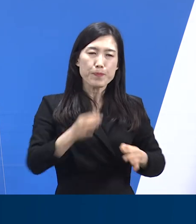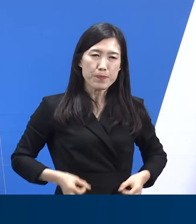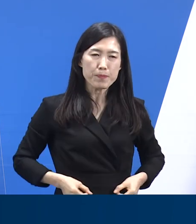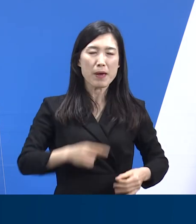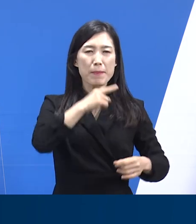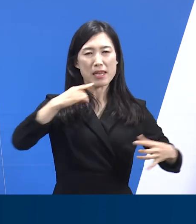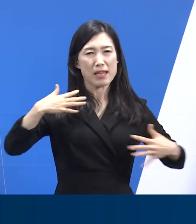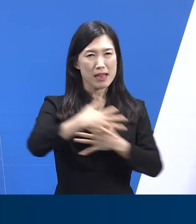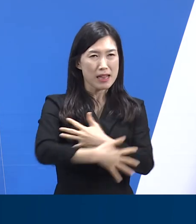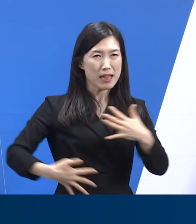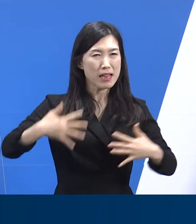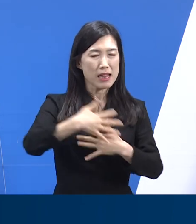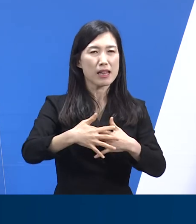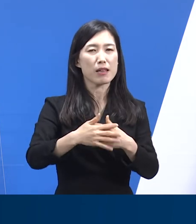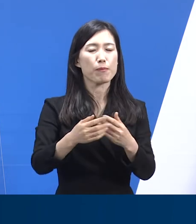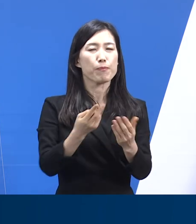계획입니다.